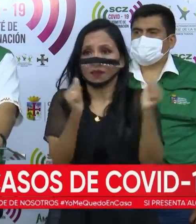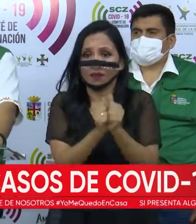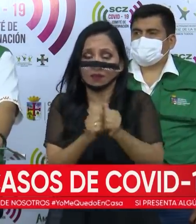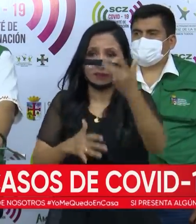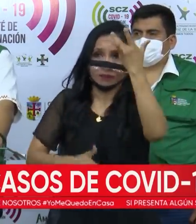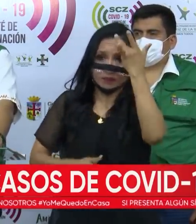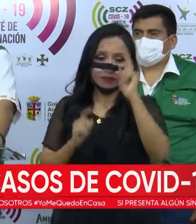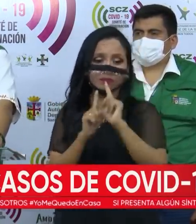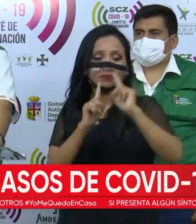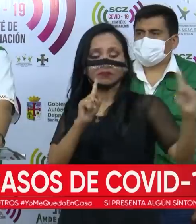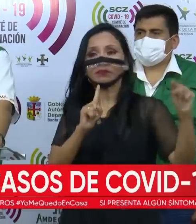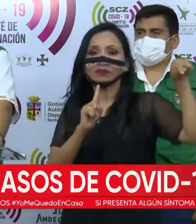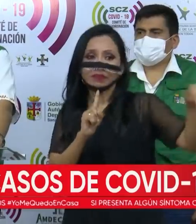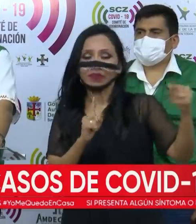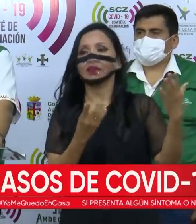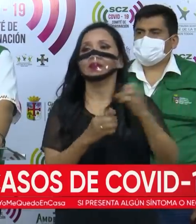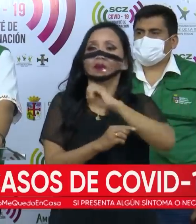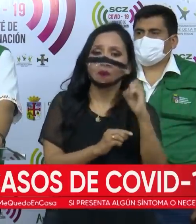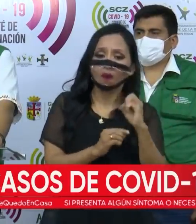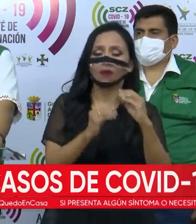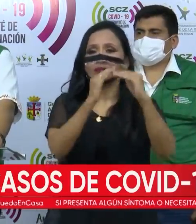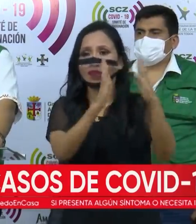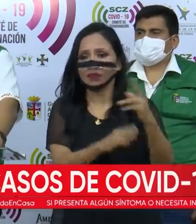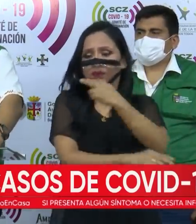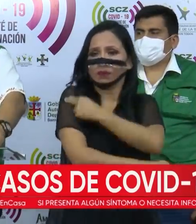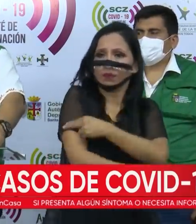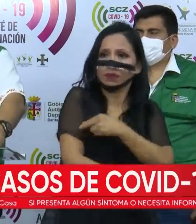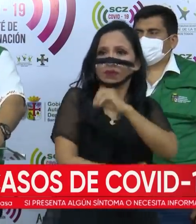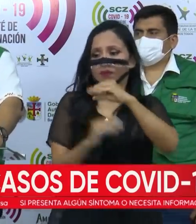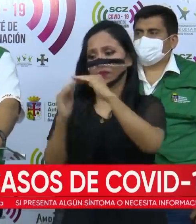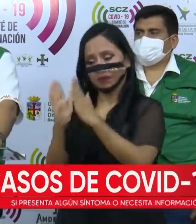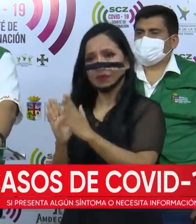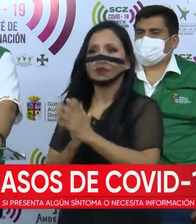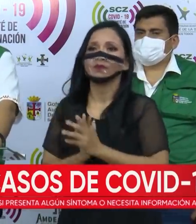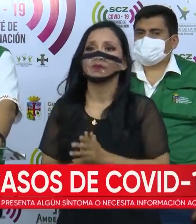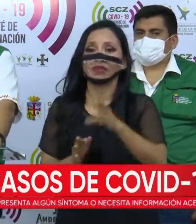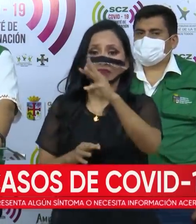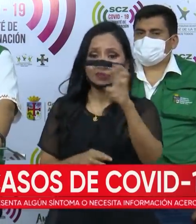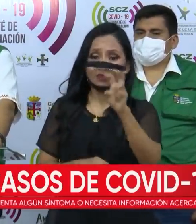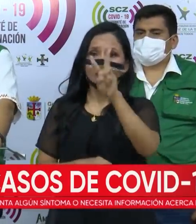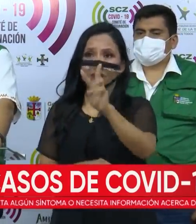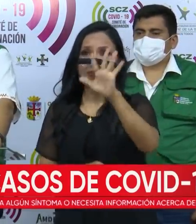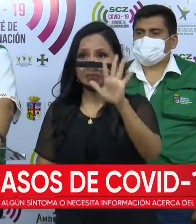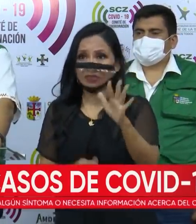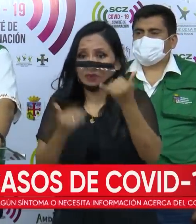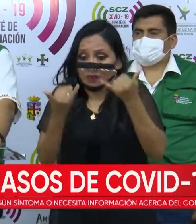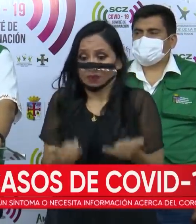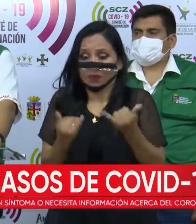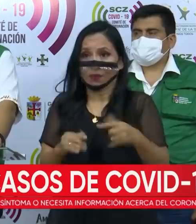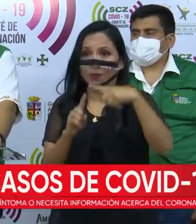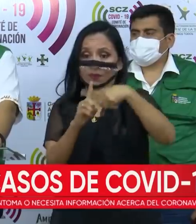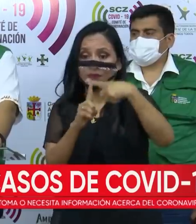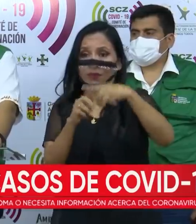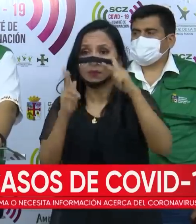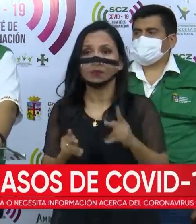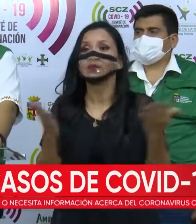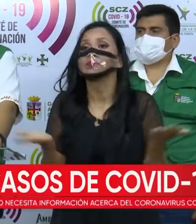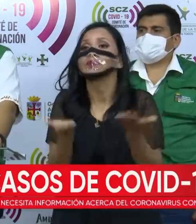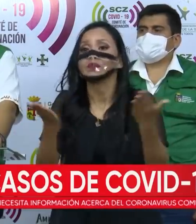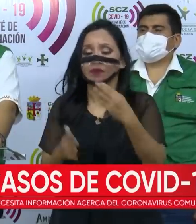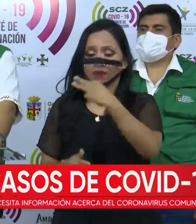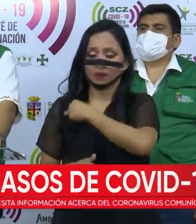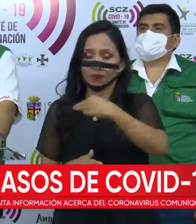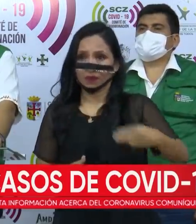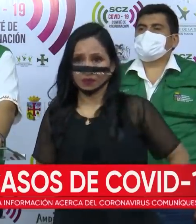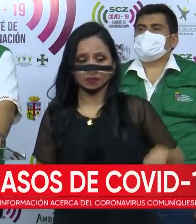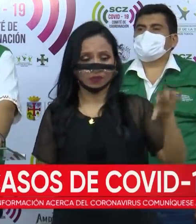aislados, hospitalizados o en domicilio. Esta distribución de los 625 casos se distribuye en